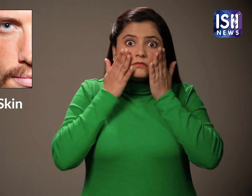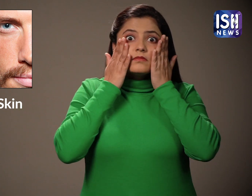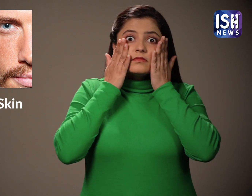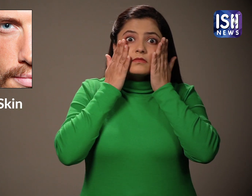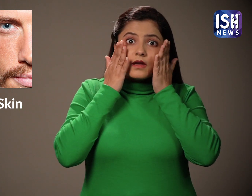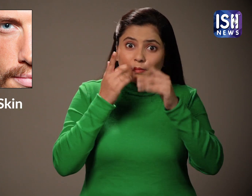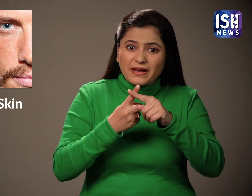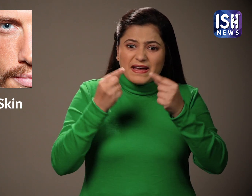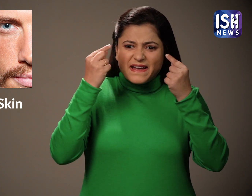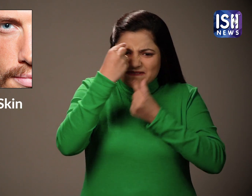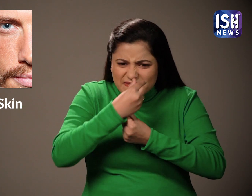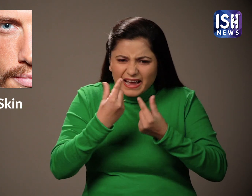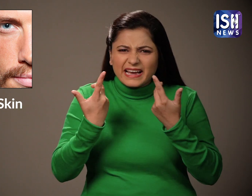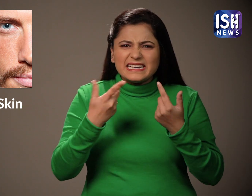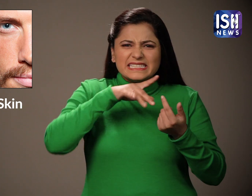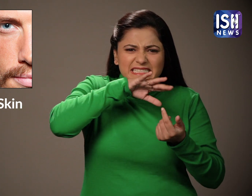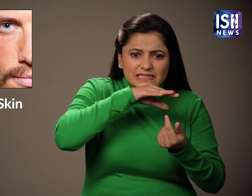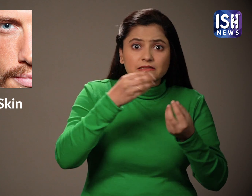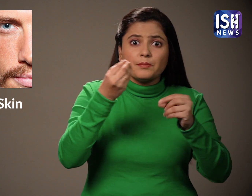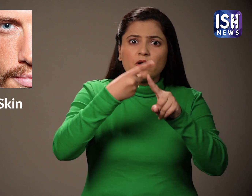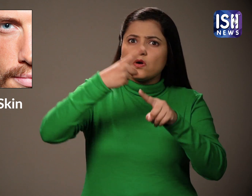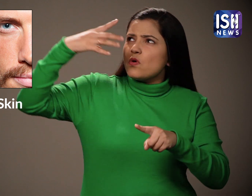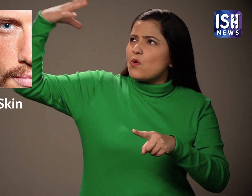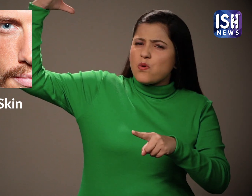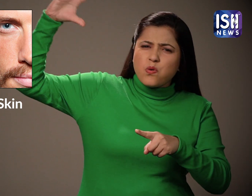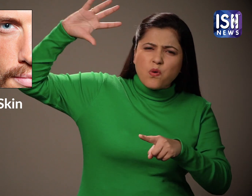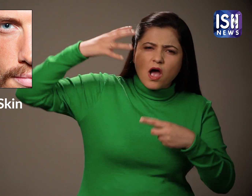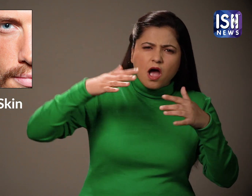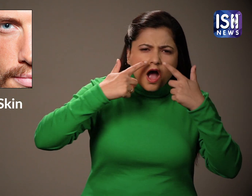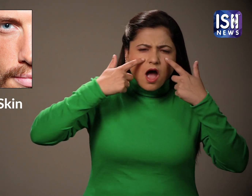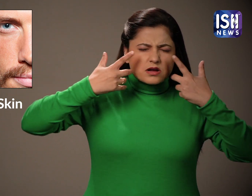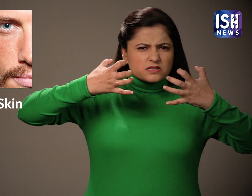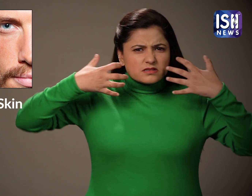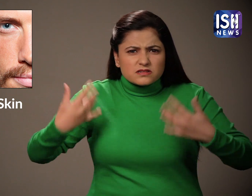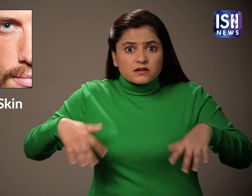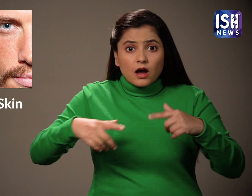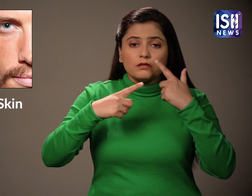गंदगी दूर होती है दूप से होने वाली शती से बचा होता है